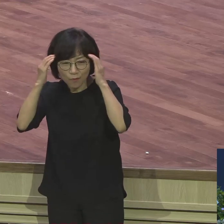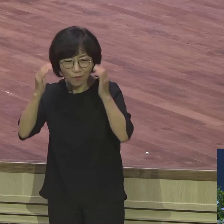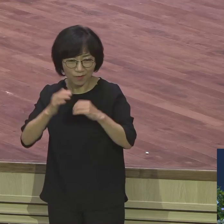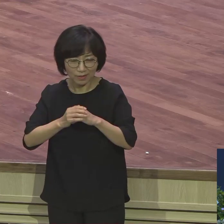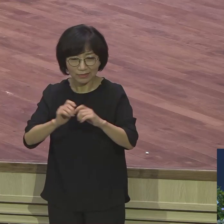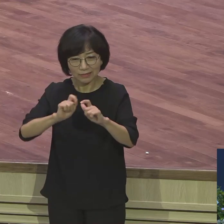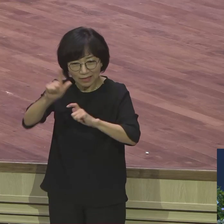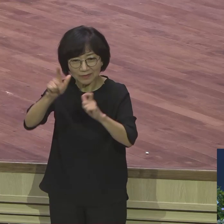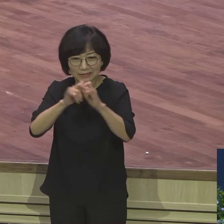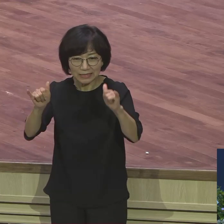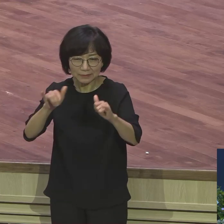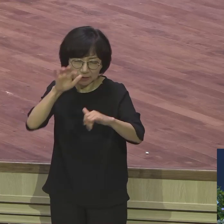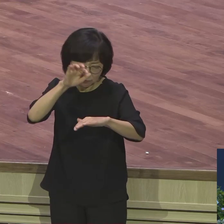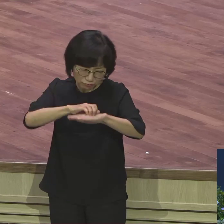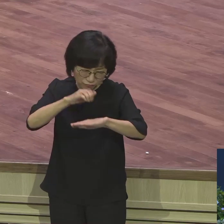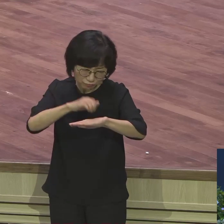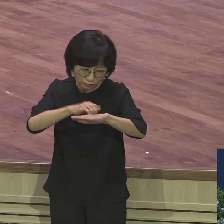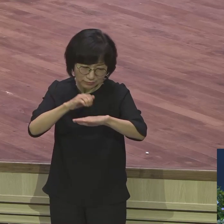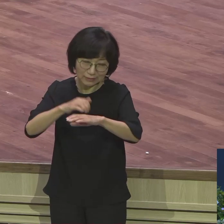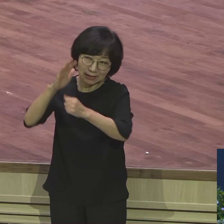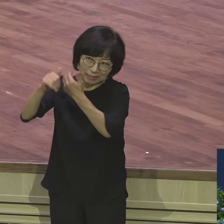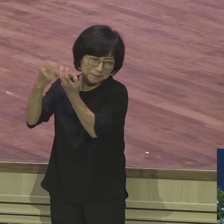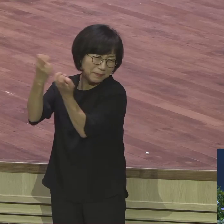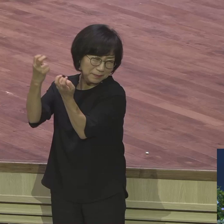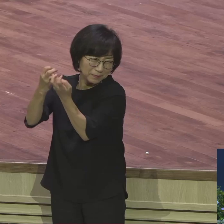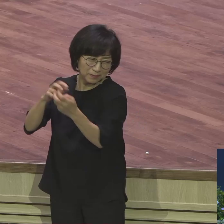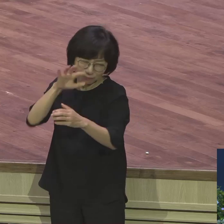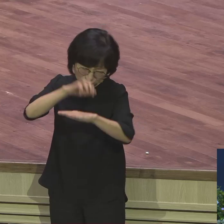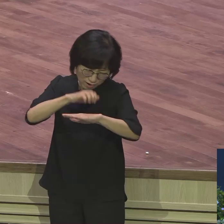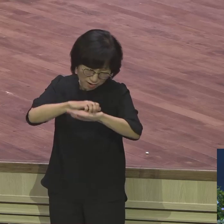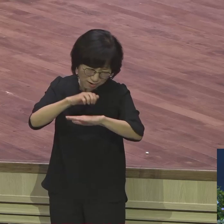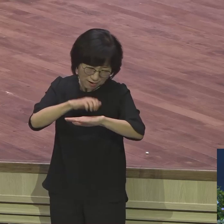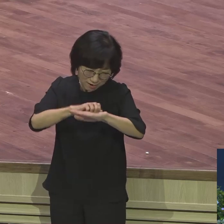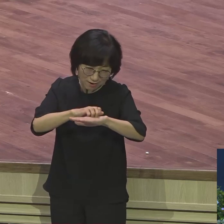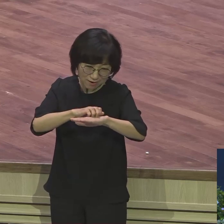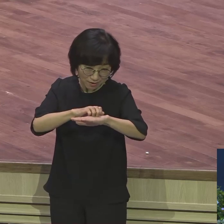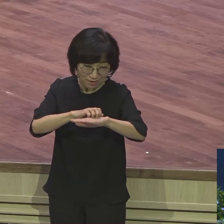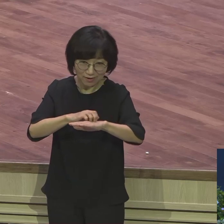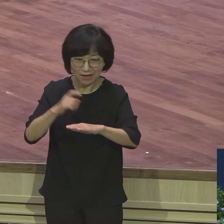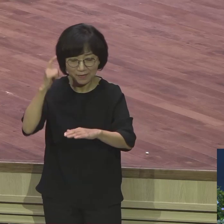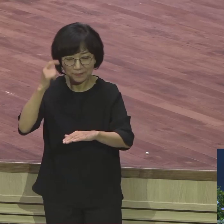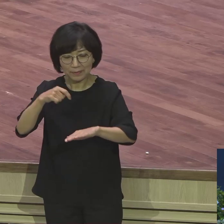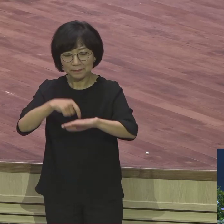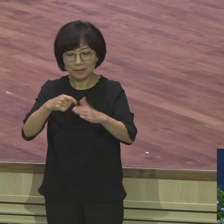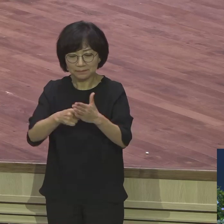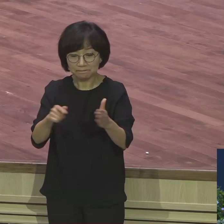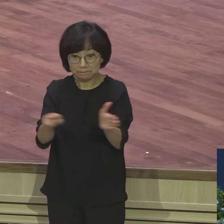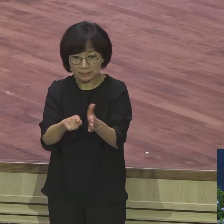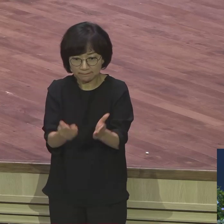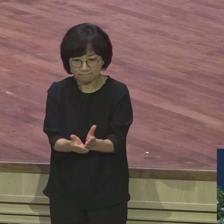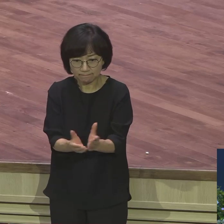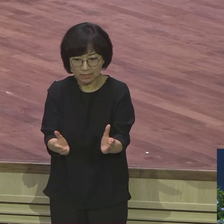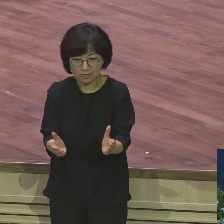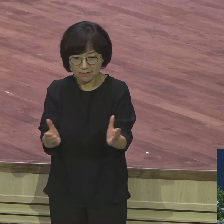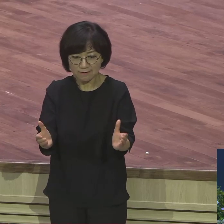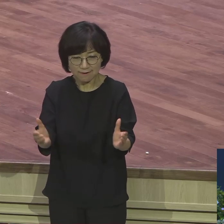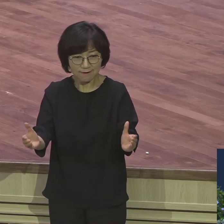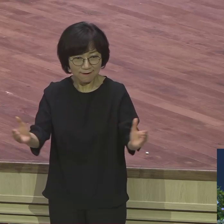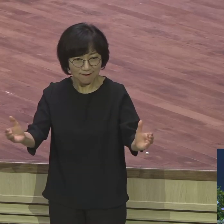통해서 하나님이 사용하실 만한 그릇으로 하나님이 만들어 가시는 하나님을 체험하기